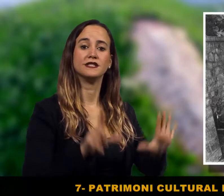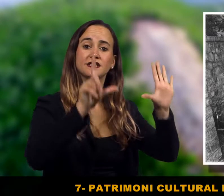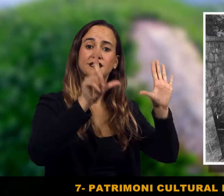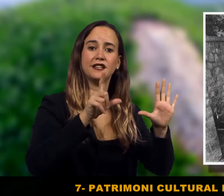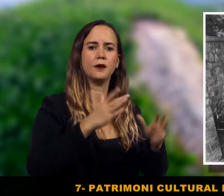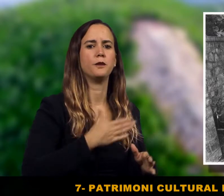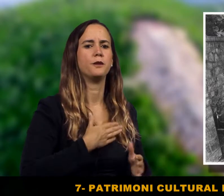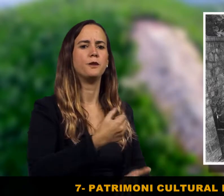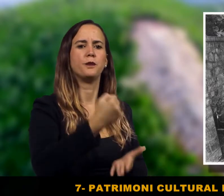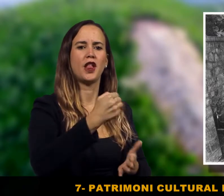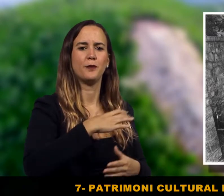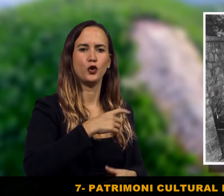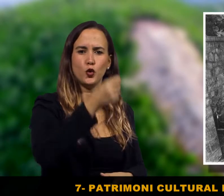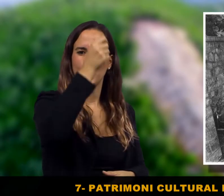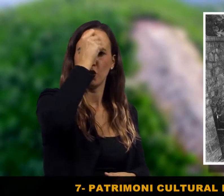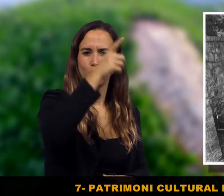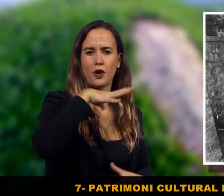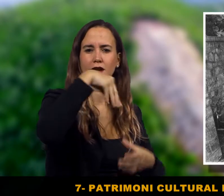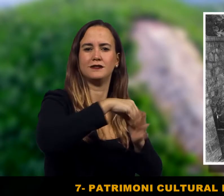7. Patrimoni cultural de l'aigua